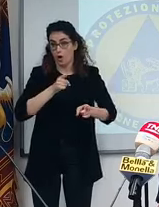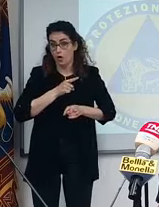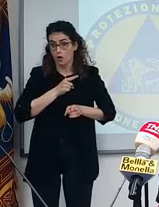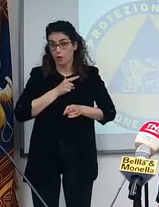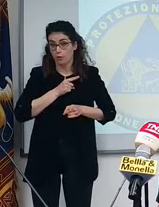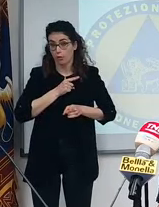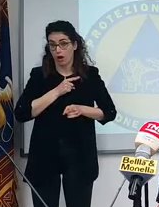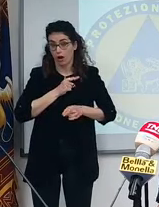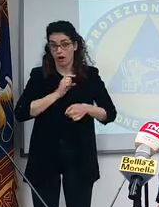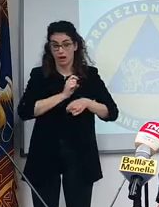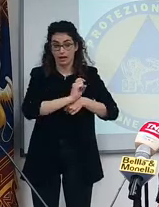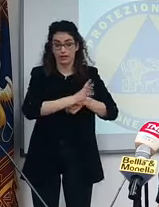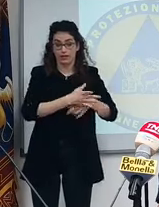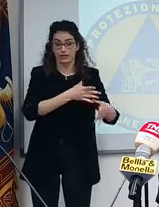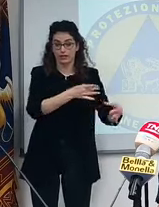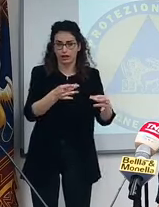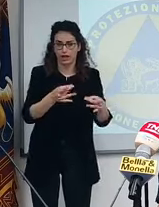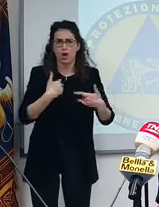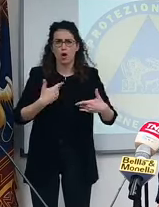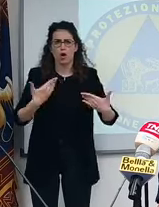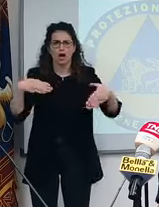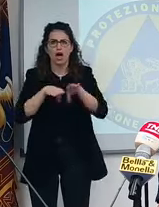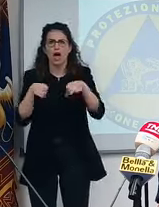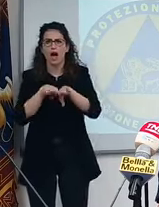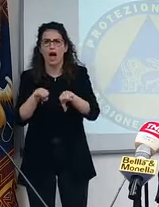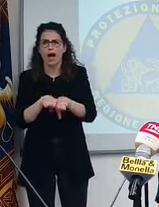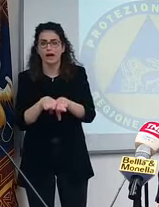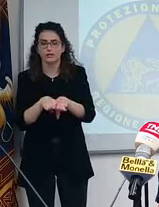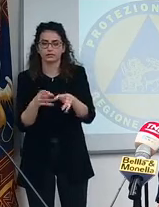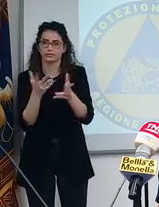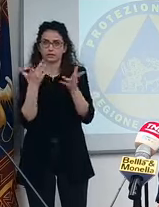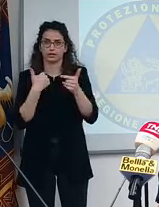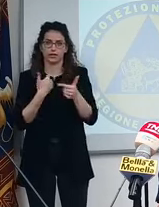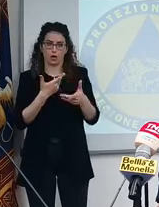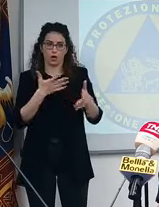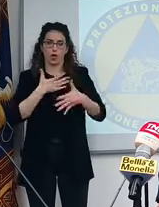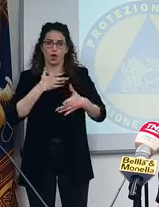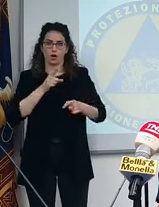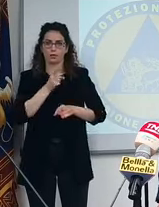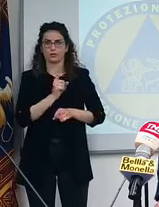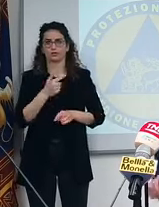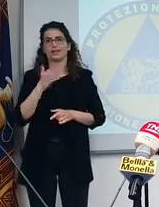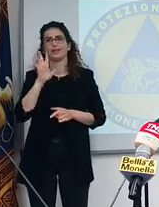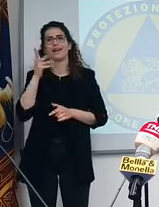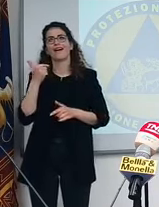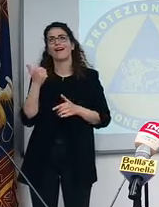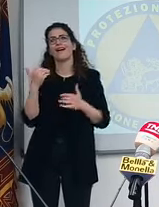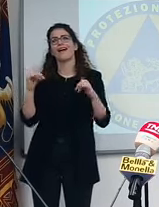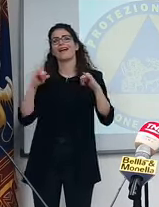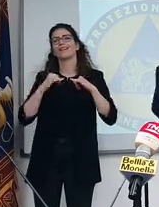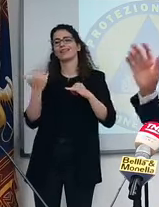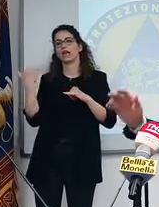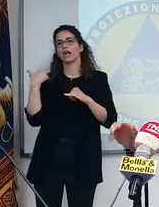sempre Serai, adesso è acclarato che noi non abbiamo, vi ricordate quest'estate che sembrava che l'infezione fosse partita